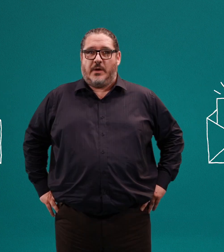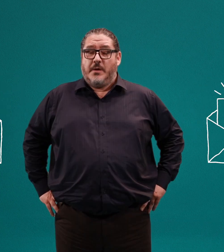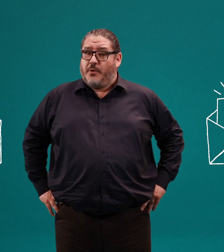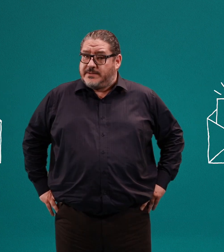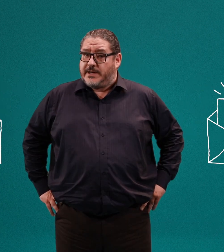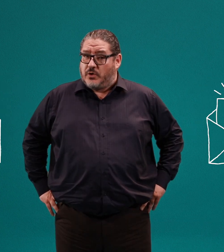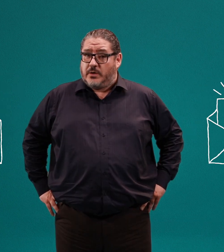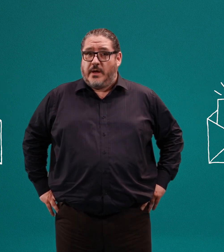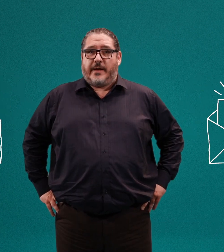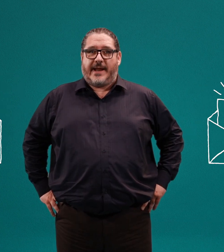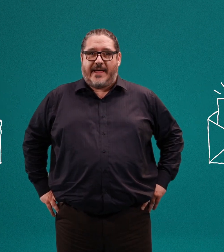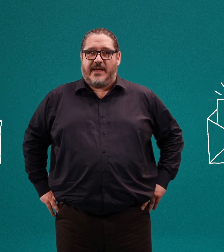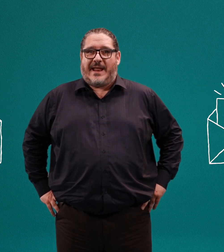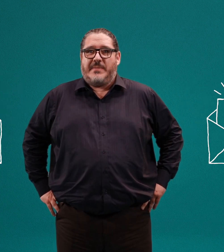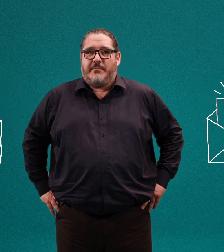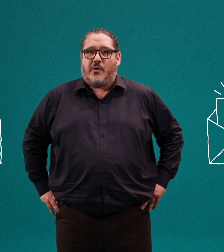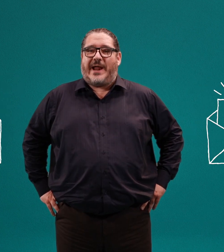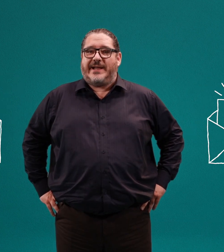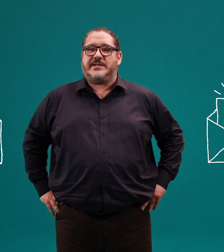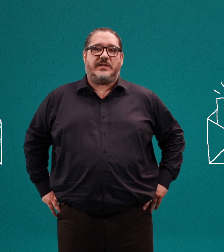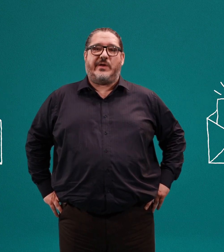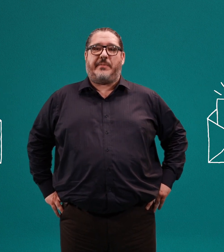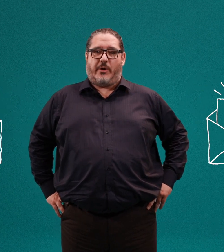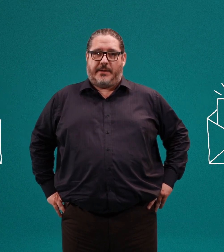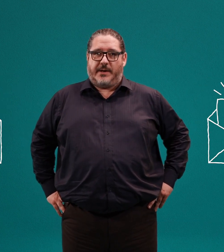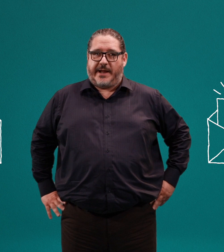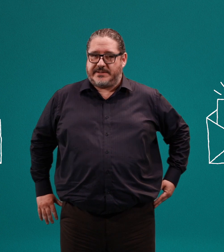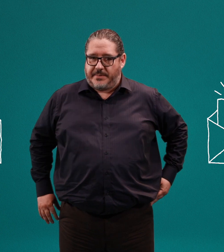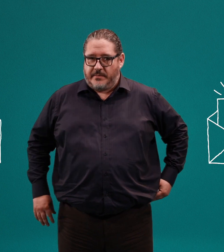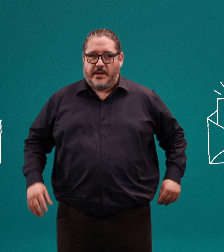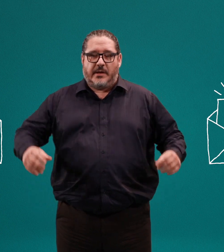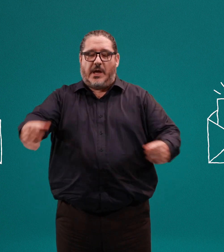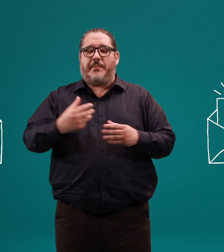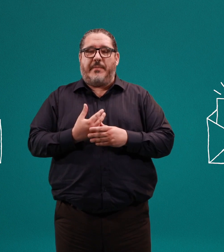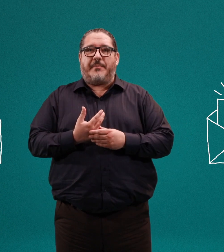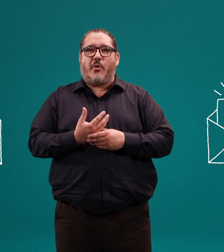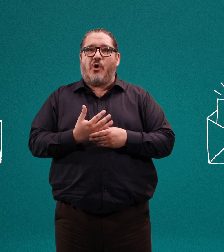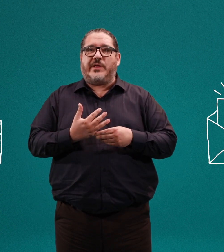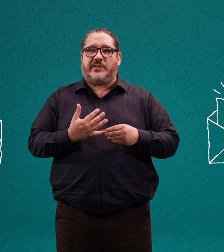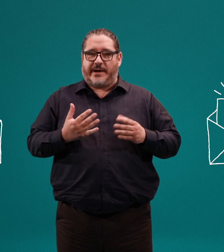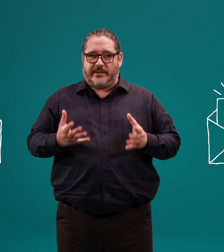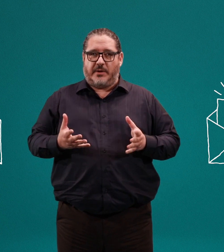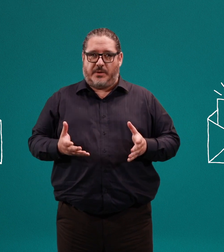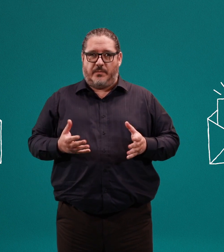Por esa razón, GRADE era miembro de la Red Científica Peruana, la RCP, el primer proveedor de Internet en el Perú,